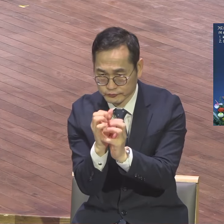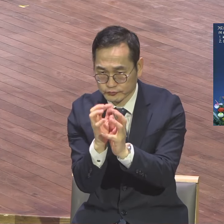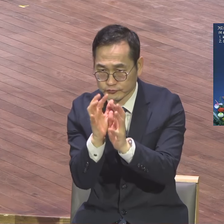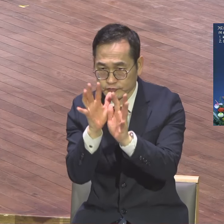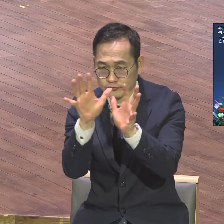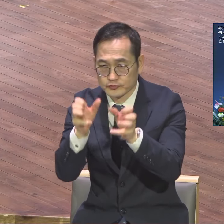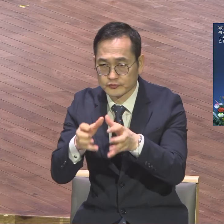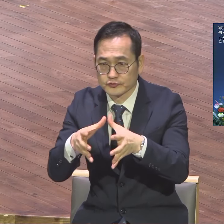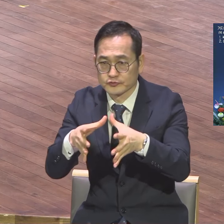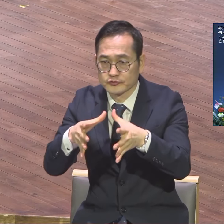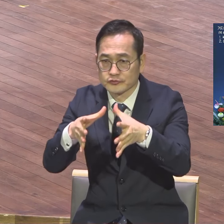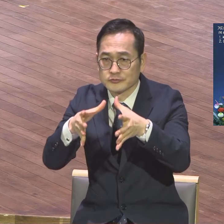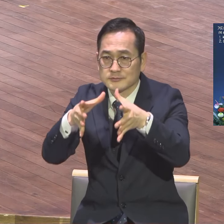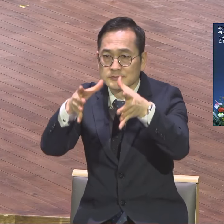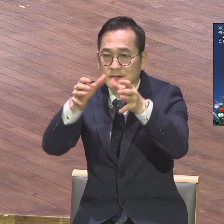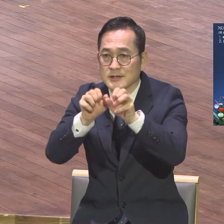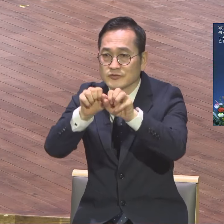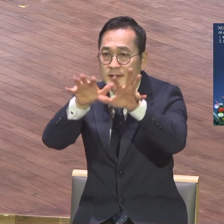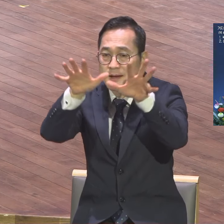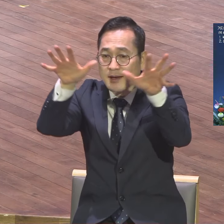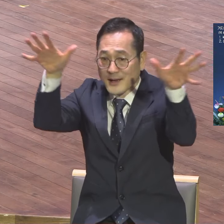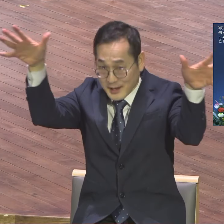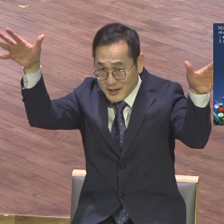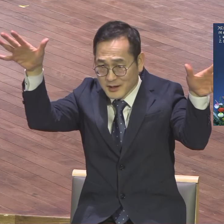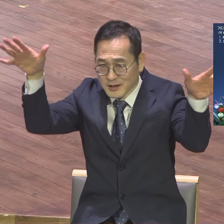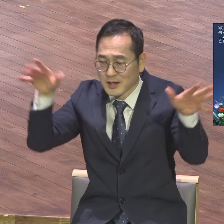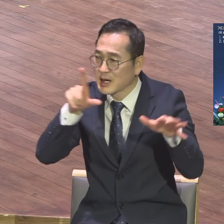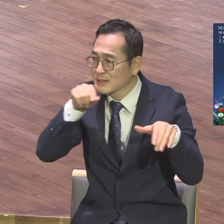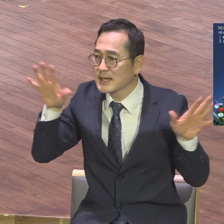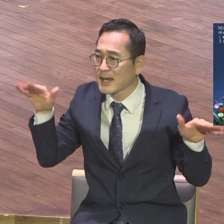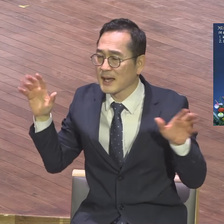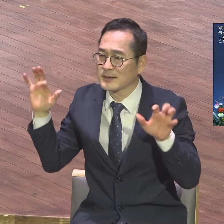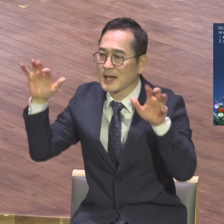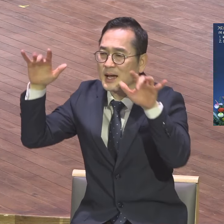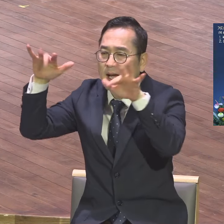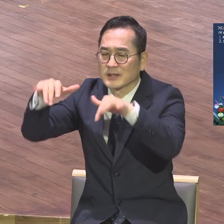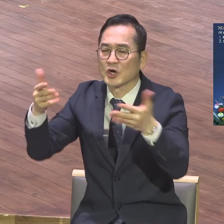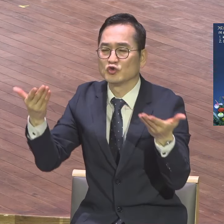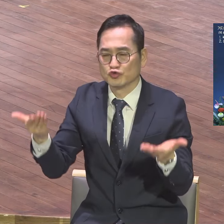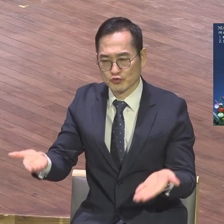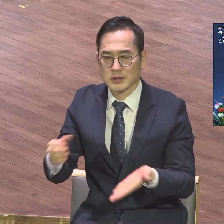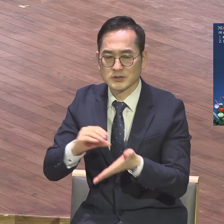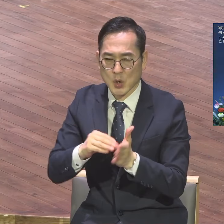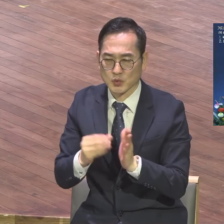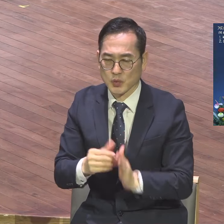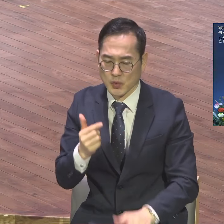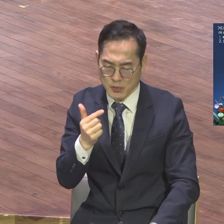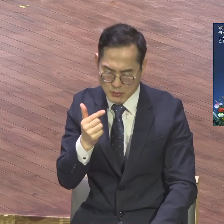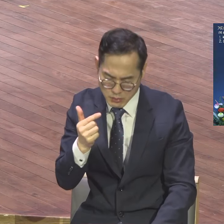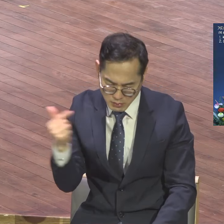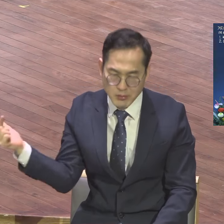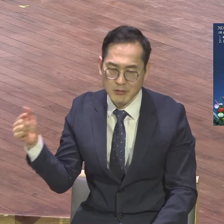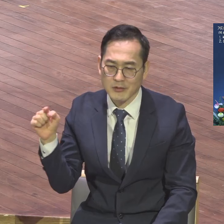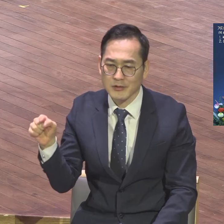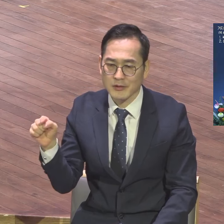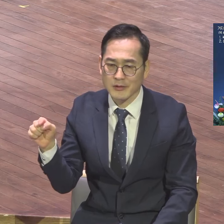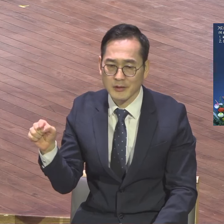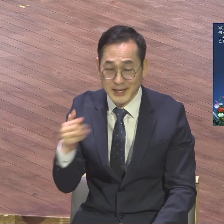공중의 새들이 그 그늘에 깃들만큼 커졌다. 제가 이사를 가보니까 개다시가